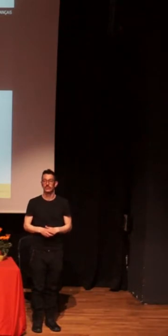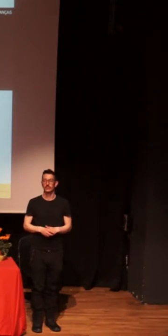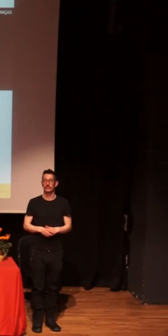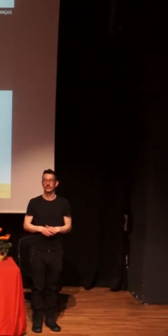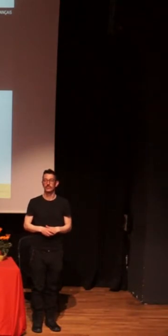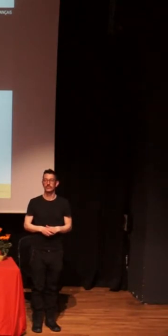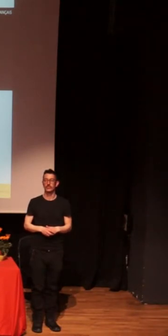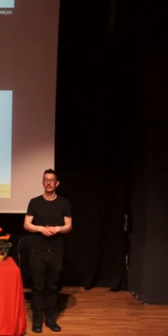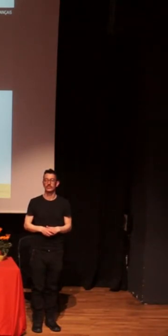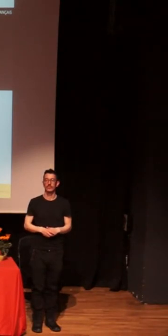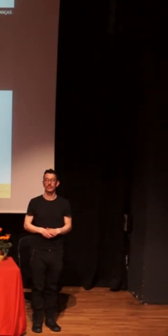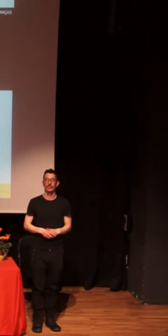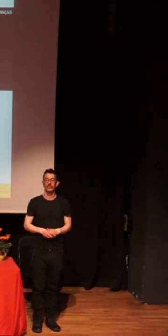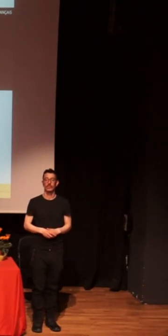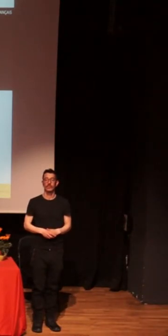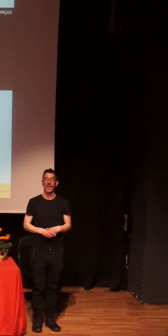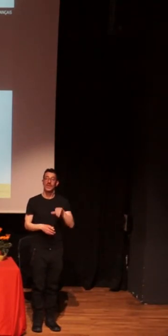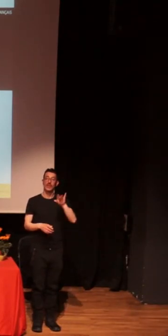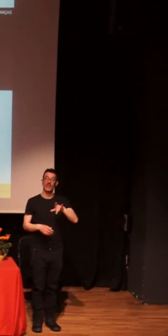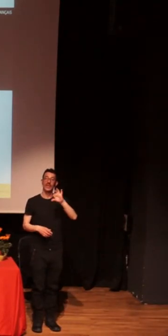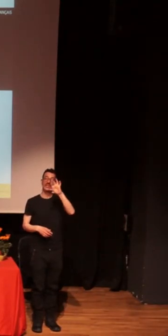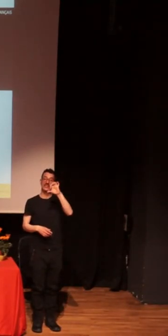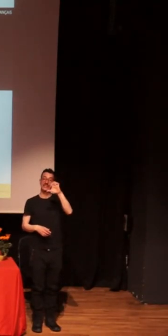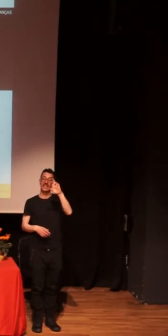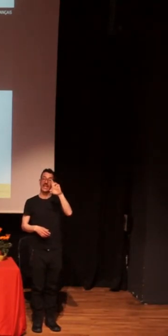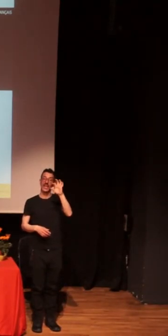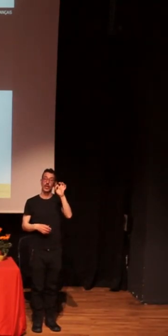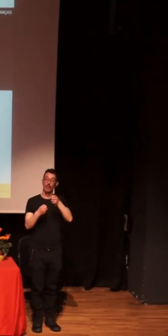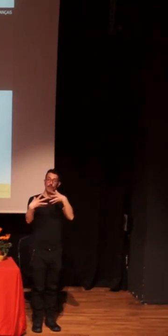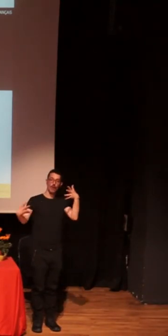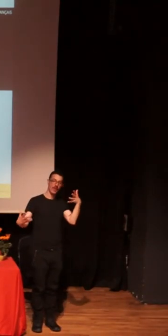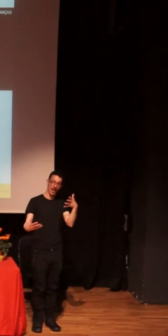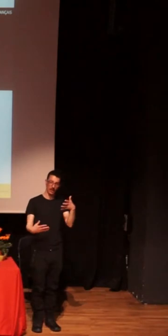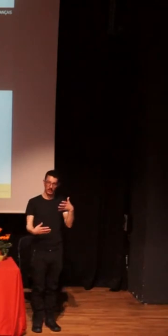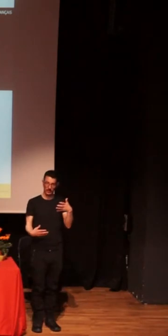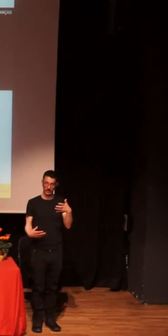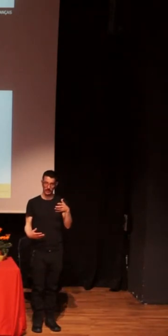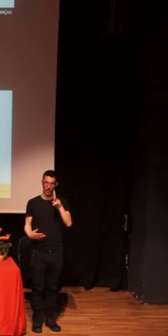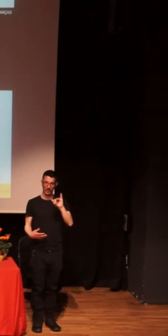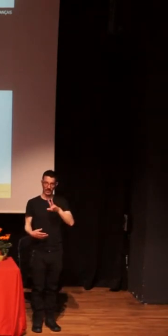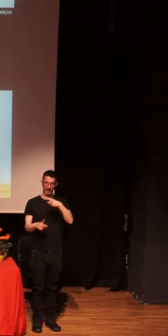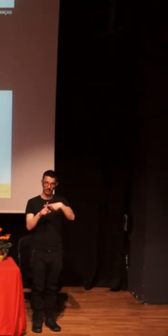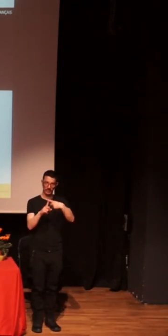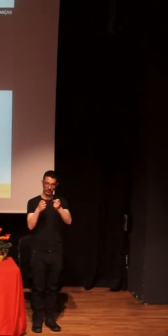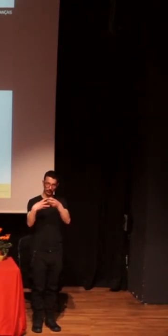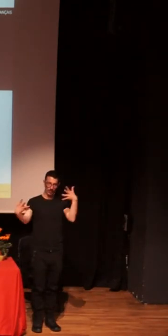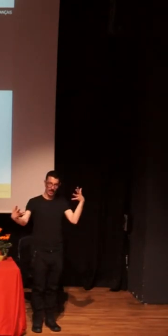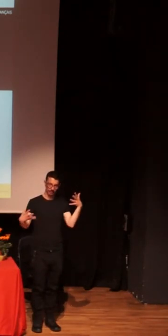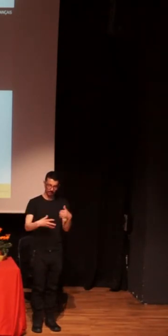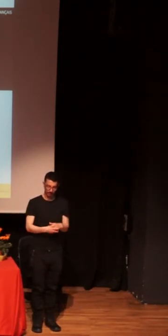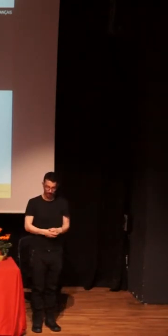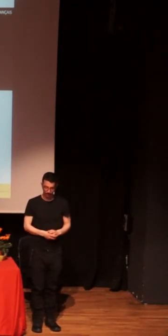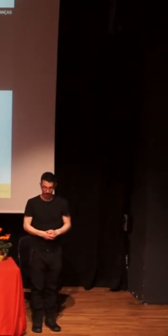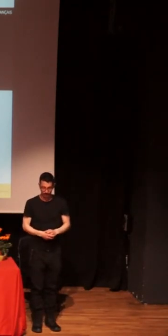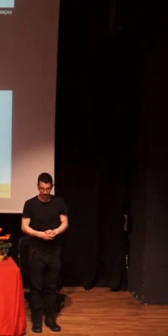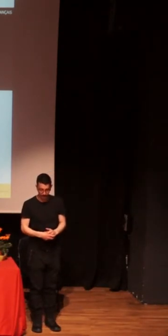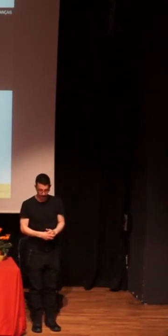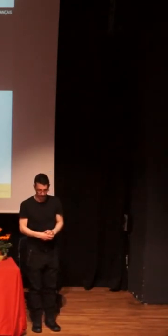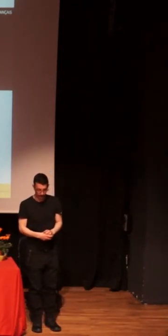Pero hablamos también de serofobia, que es otro concepto que ha ido incorporándose, que ha ido apareciendo y que ha ido